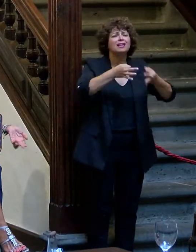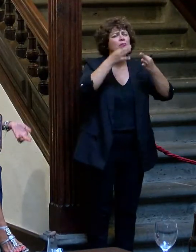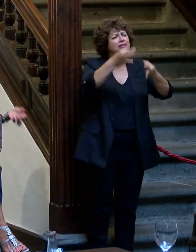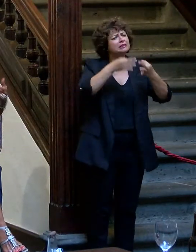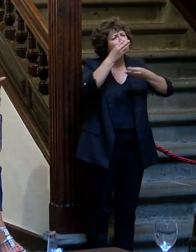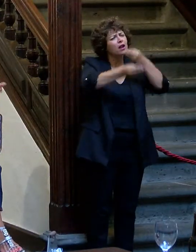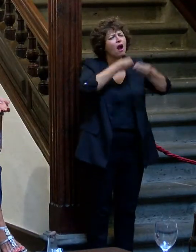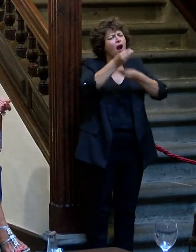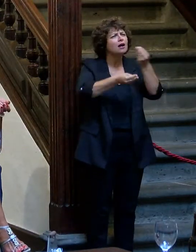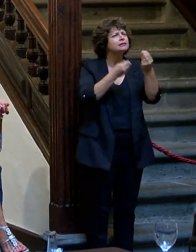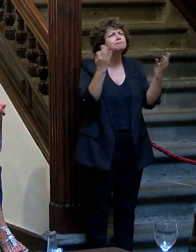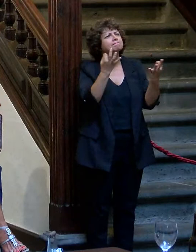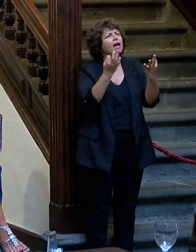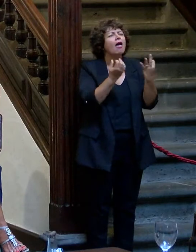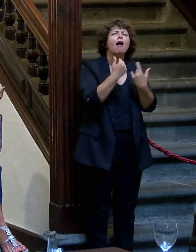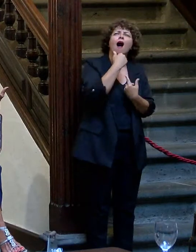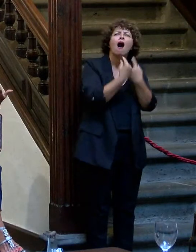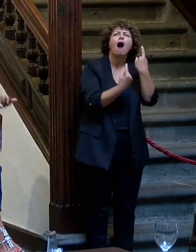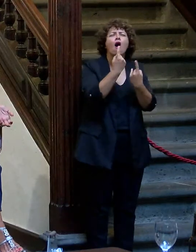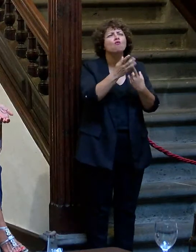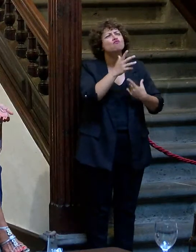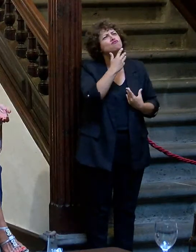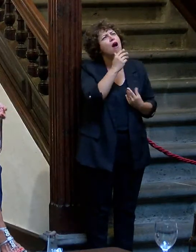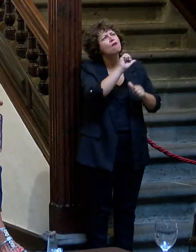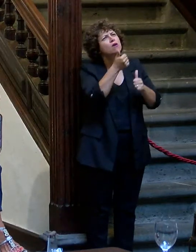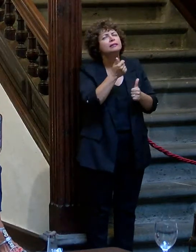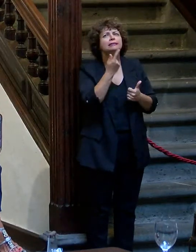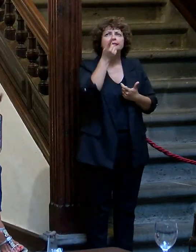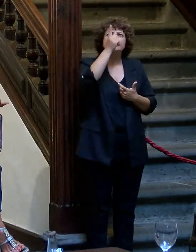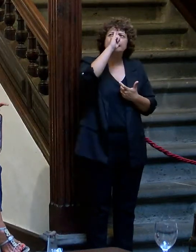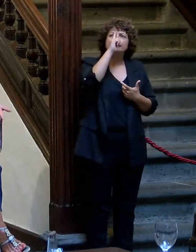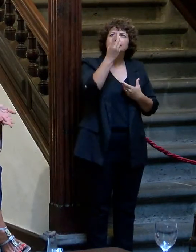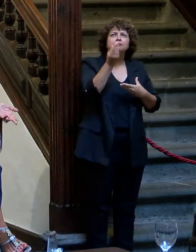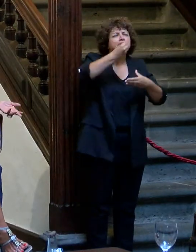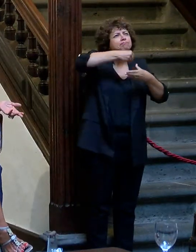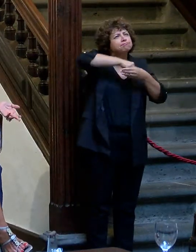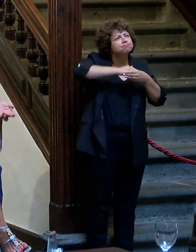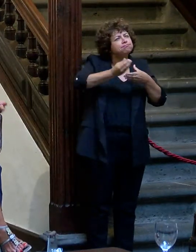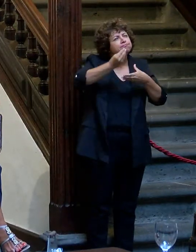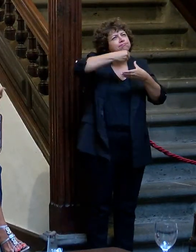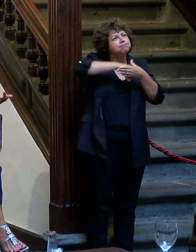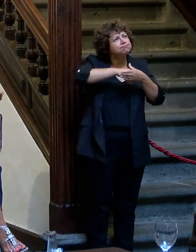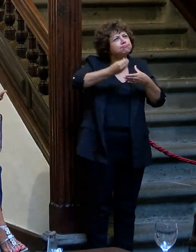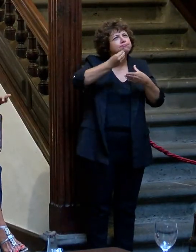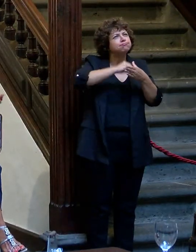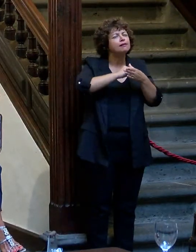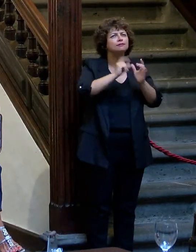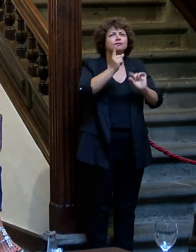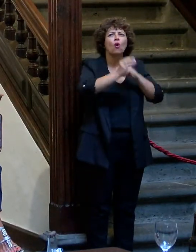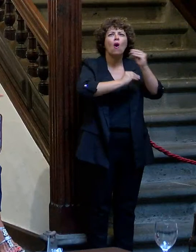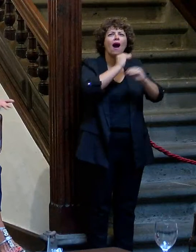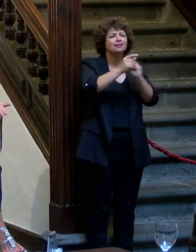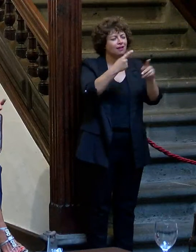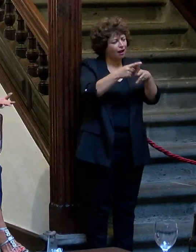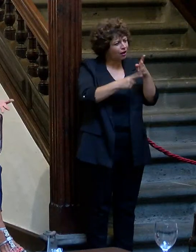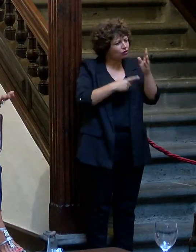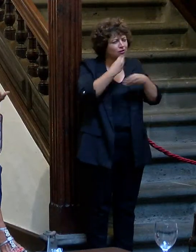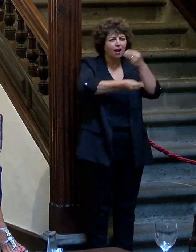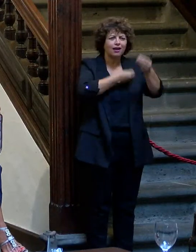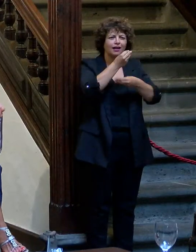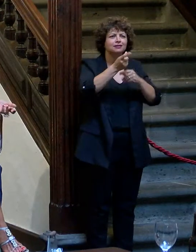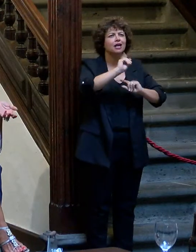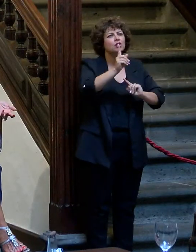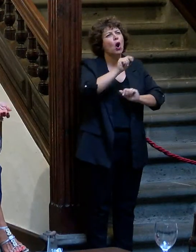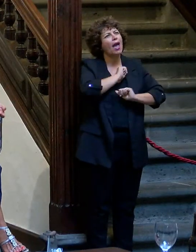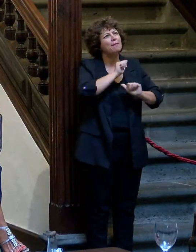recoger de alguna manera, no sé si es una cosecha porque tampoco una lo hace con ese propósito, una lo hace esperando. Tú las cosas que haces no las haces